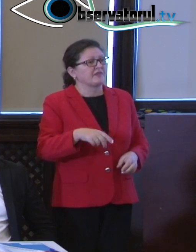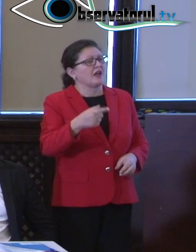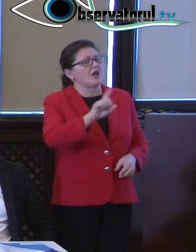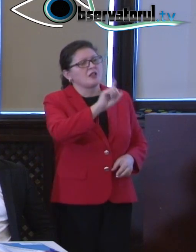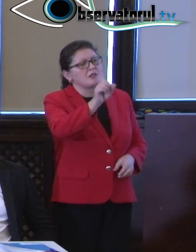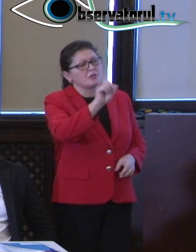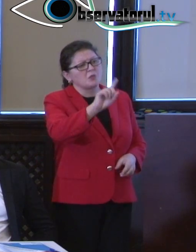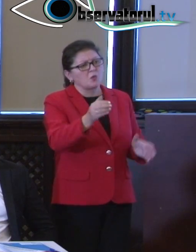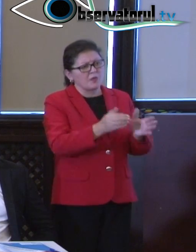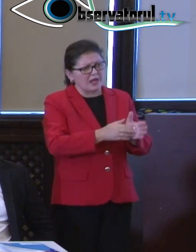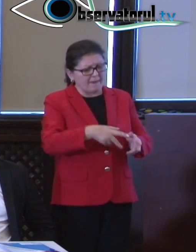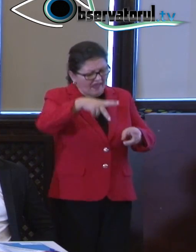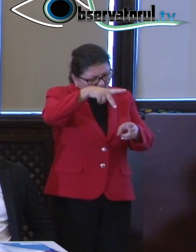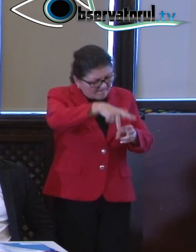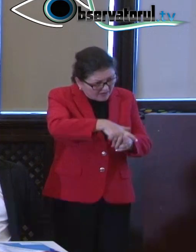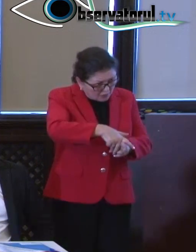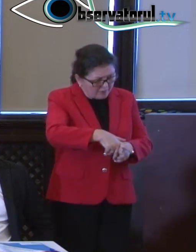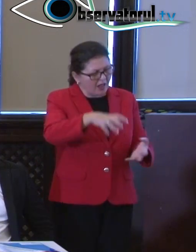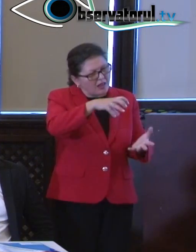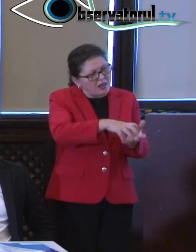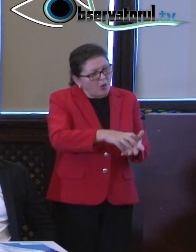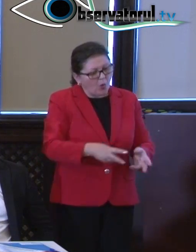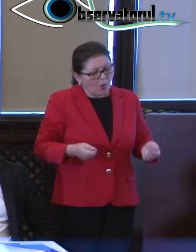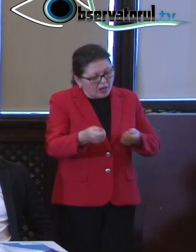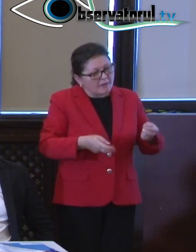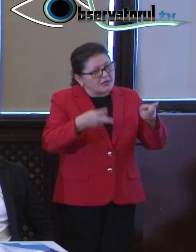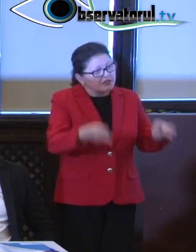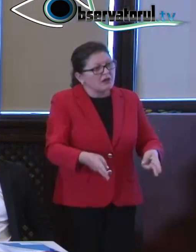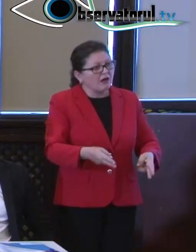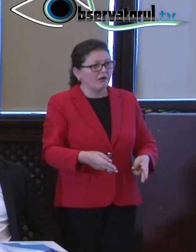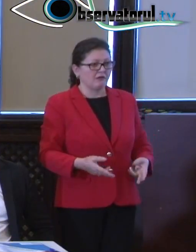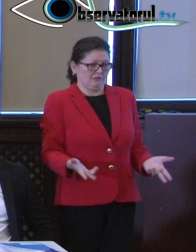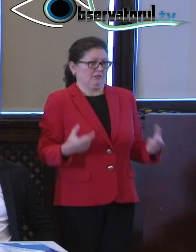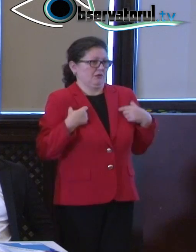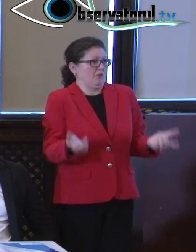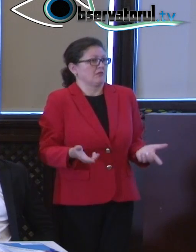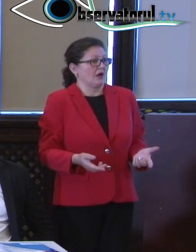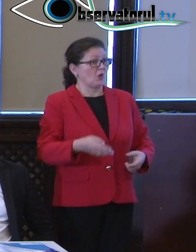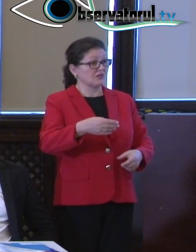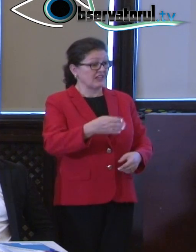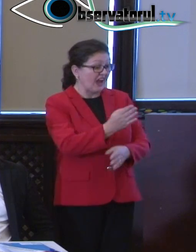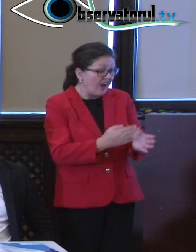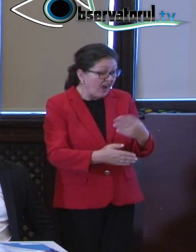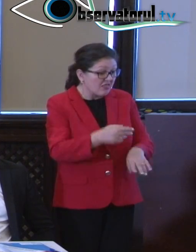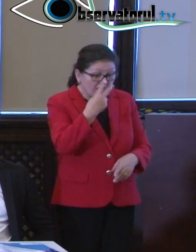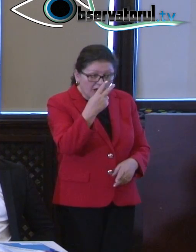să te așezi, să sparchezi mașina acolo. Deși mai sunt vreo două, trei libere, dar parcă stai puțin mai lat.